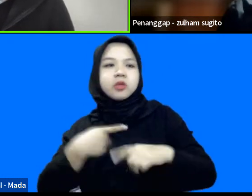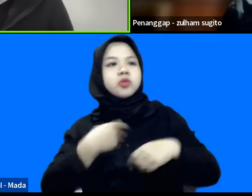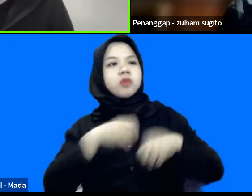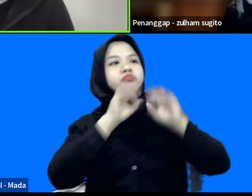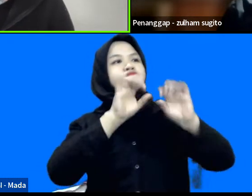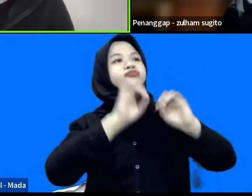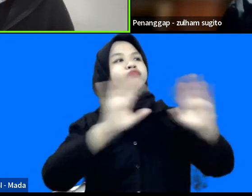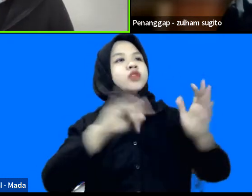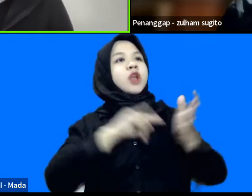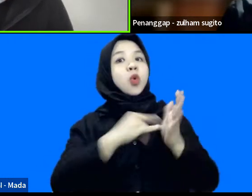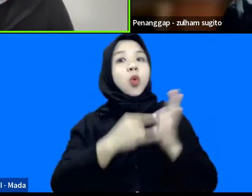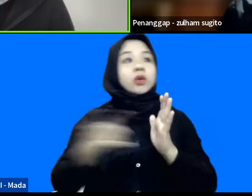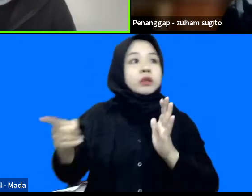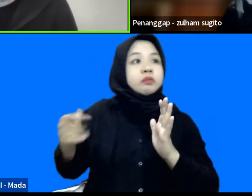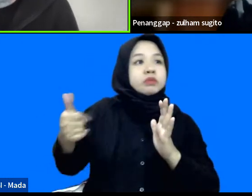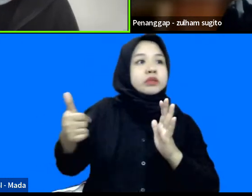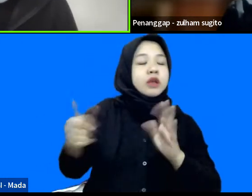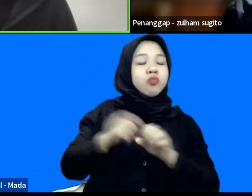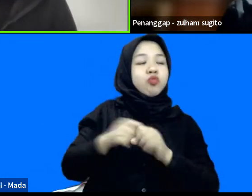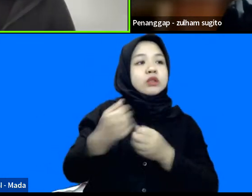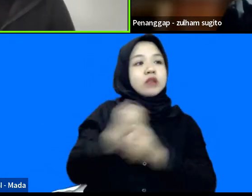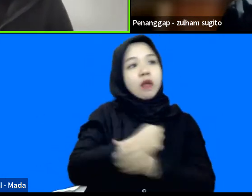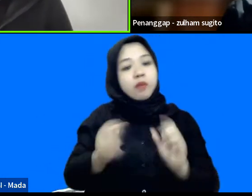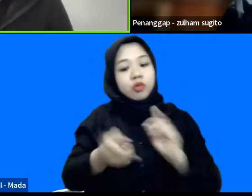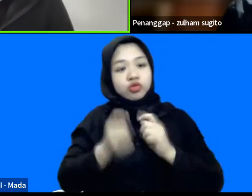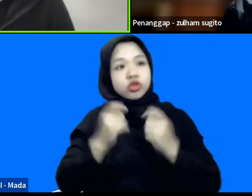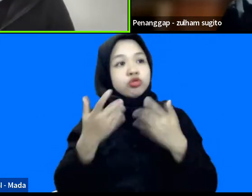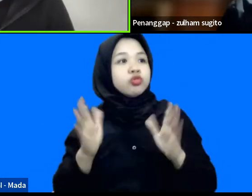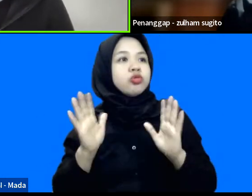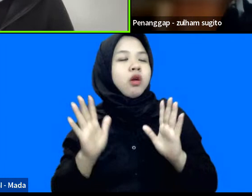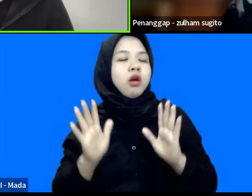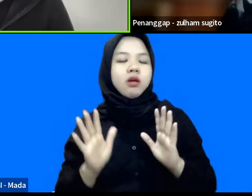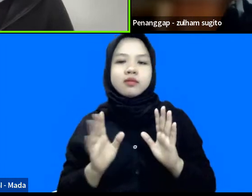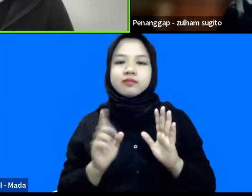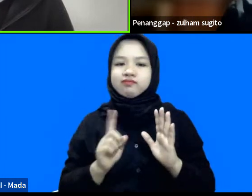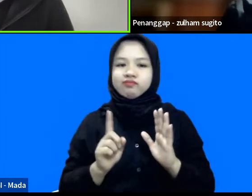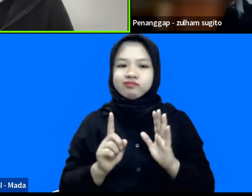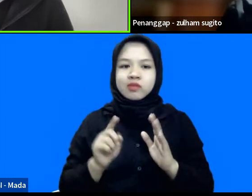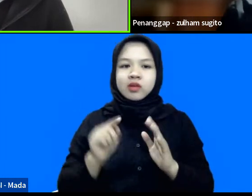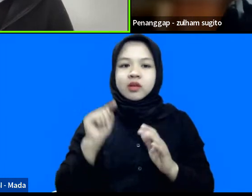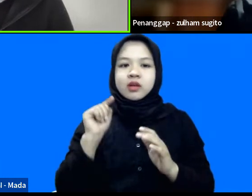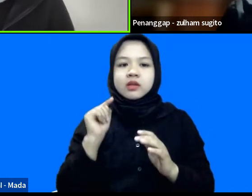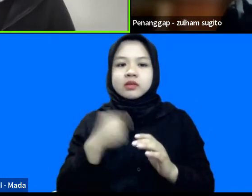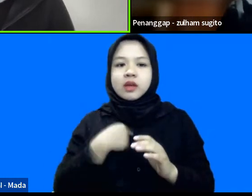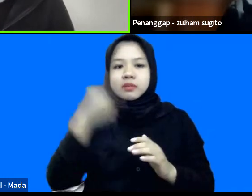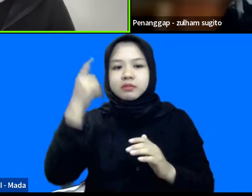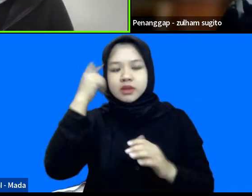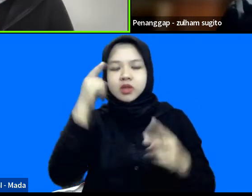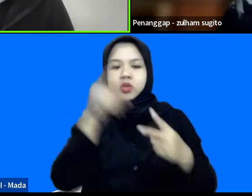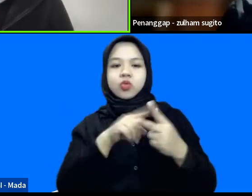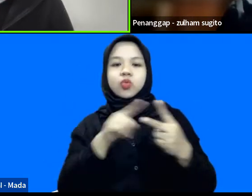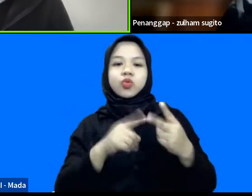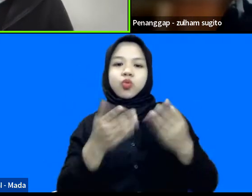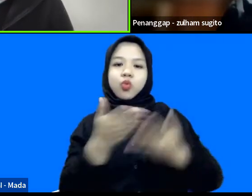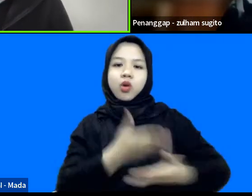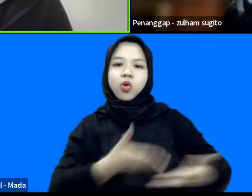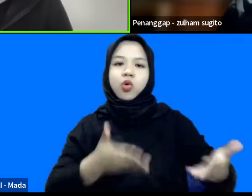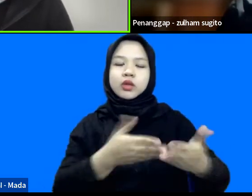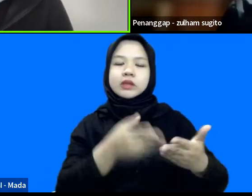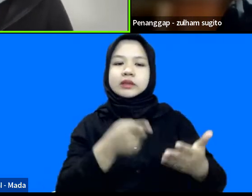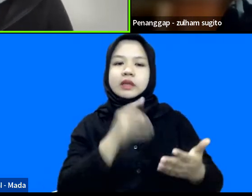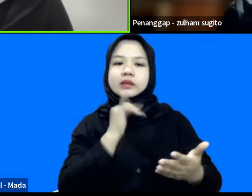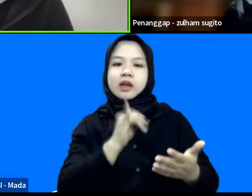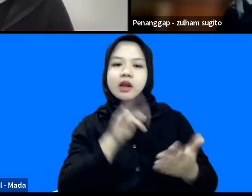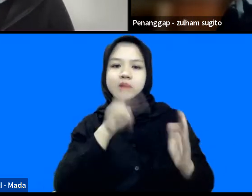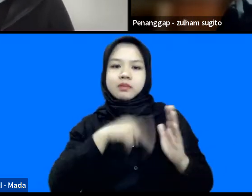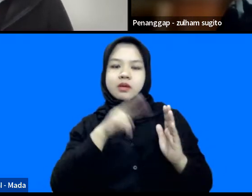teknologi ini sudah bisa menyelamatkan dan teruji gitu loh kira-kira saya pikir dua konteks ini yang keliru dibaca oleh